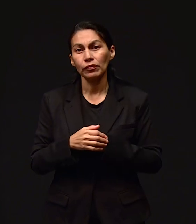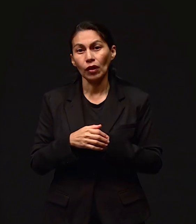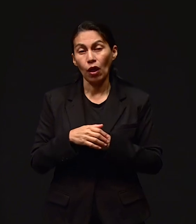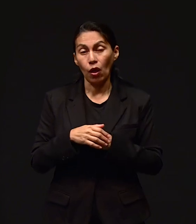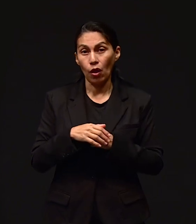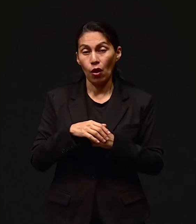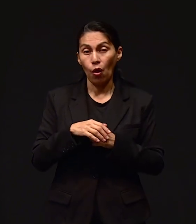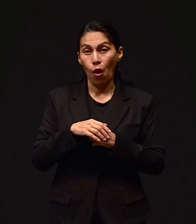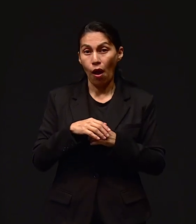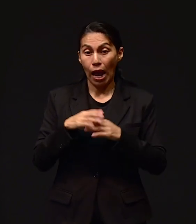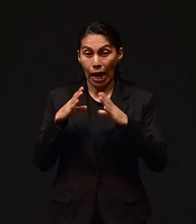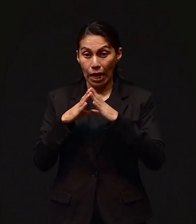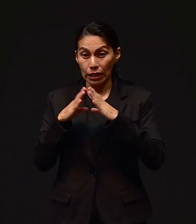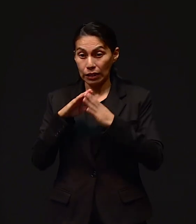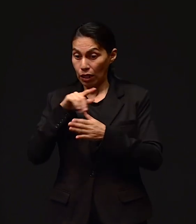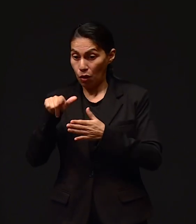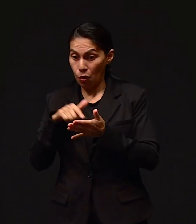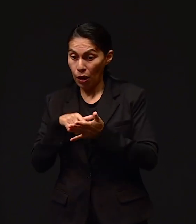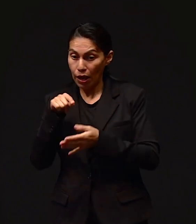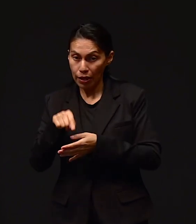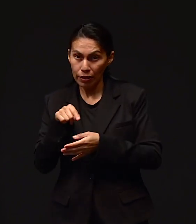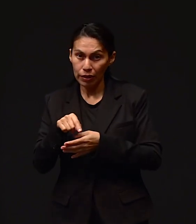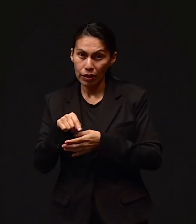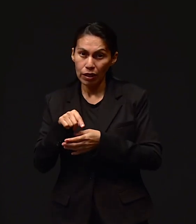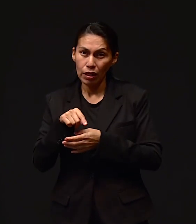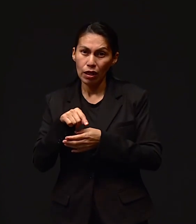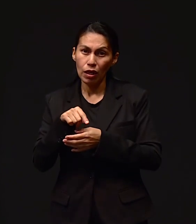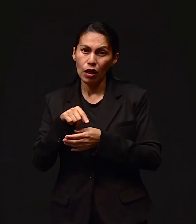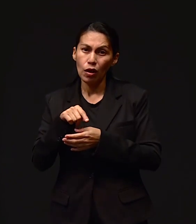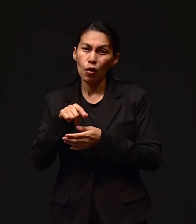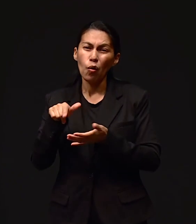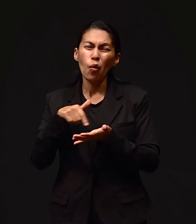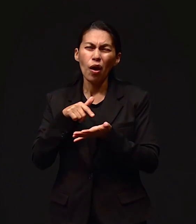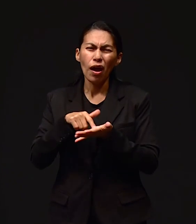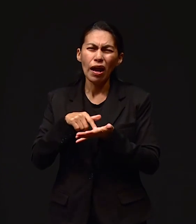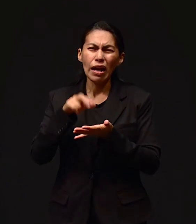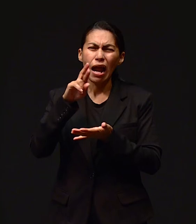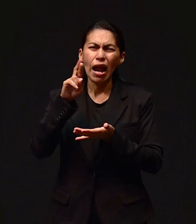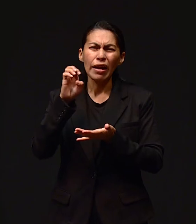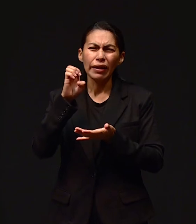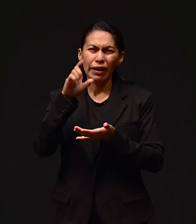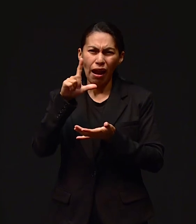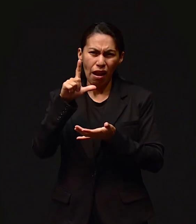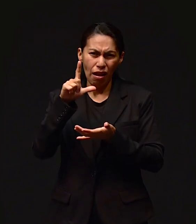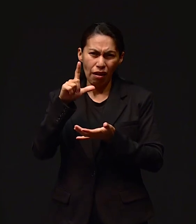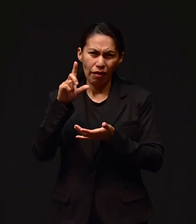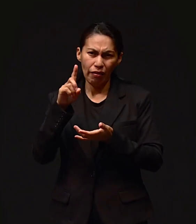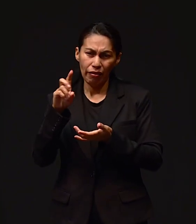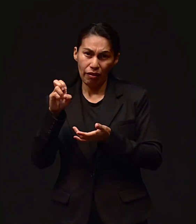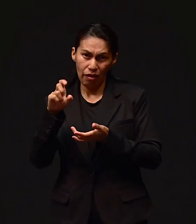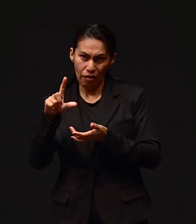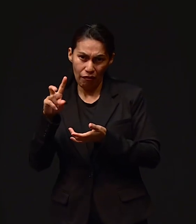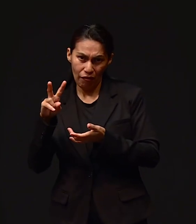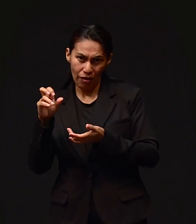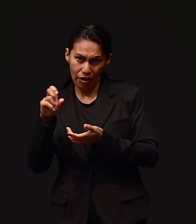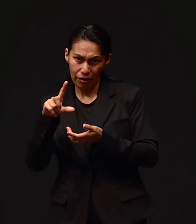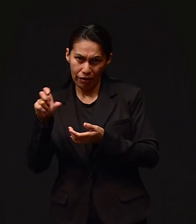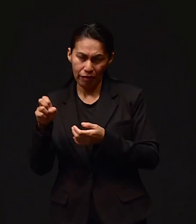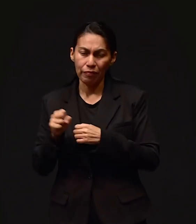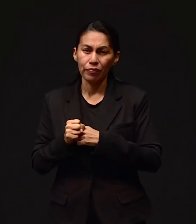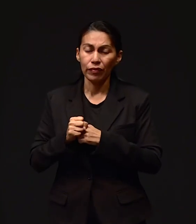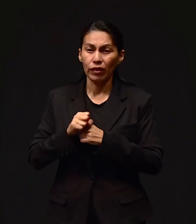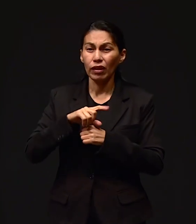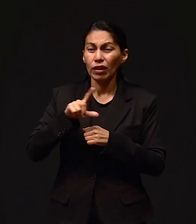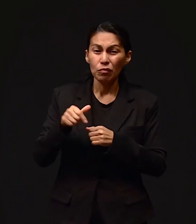vivir a un lugar, primero, vivimos ahí un año en Real del Valle, y de ahí nos cambiamos más cerca, por los horarios que